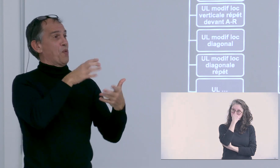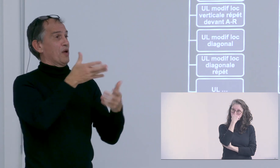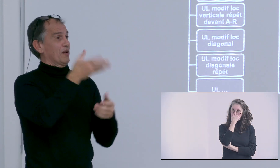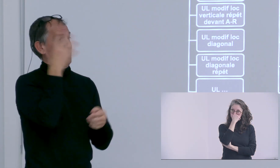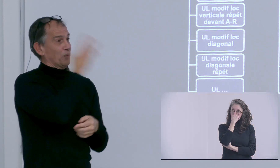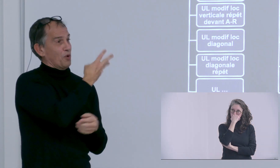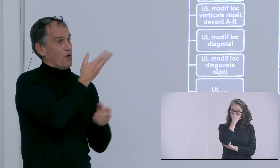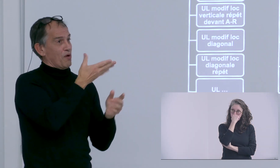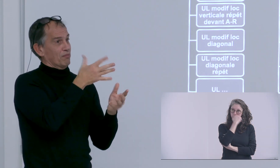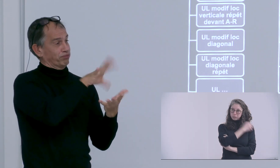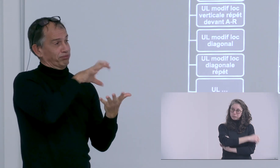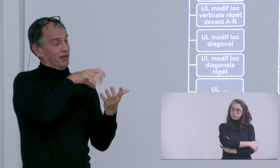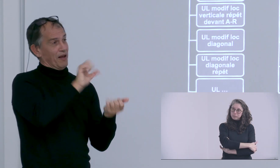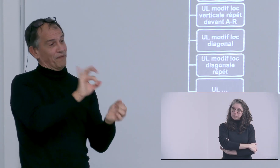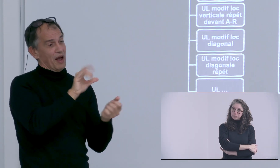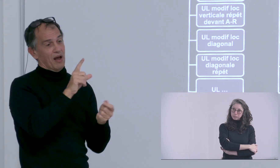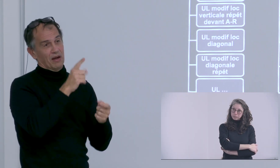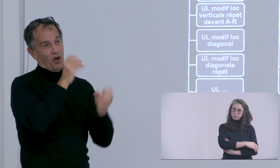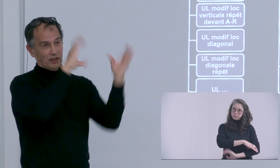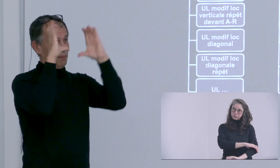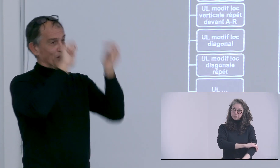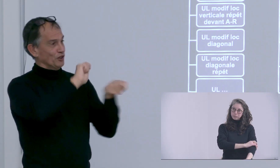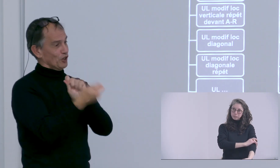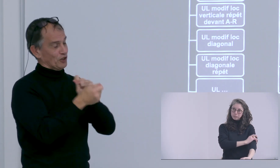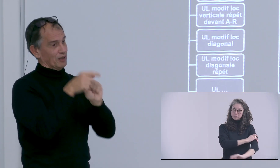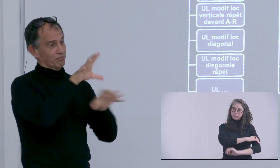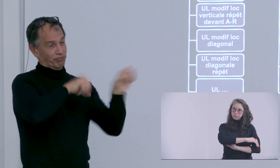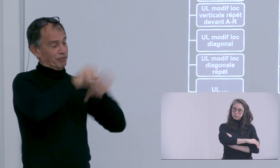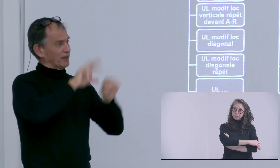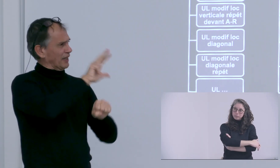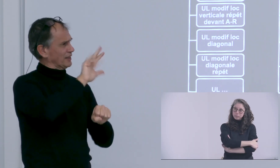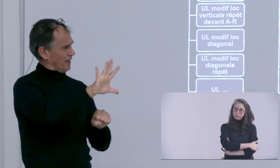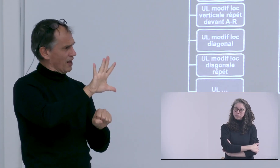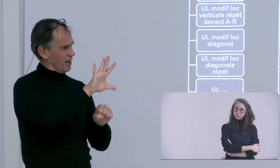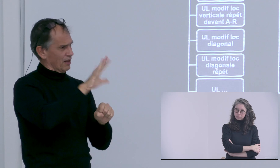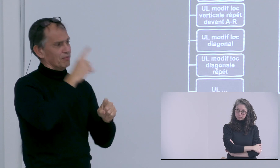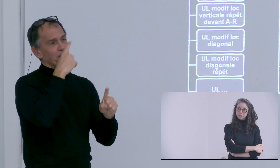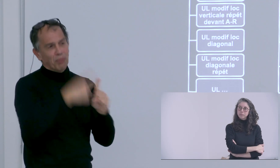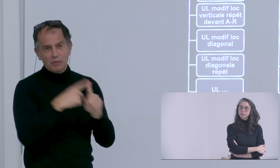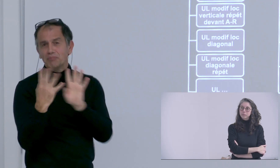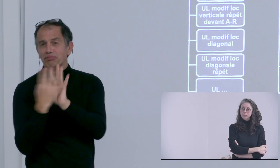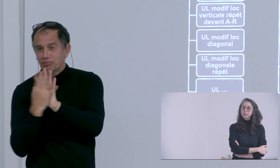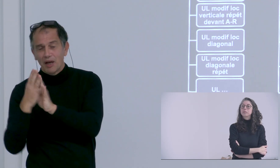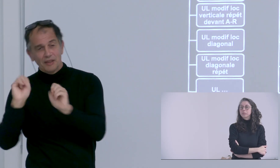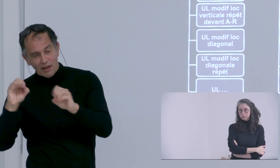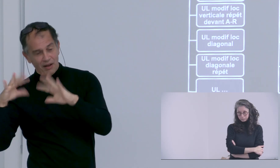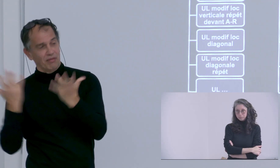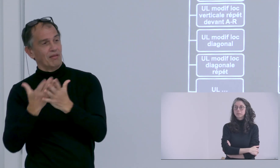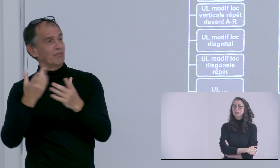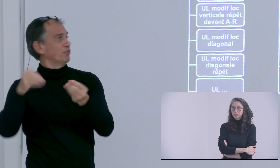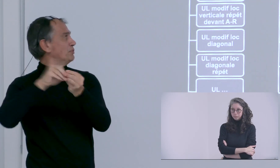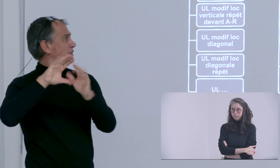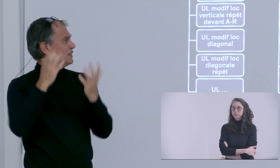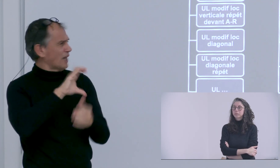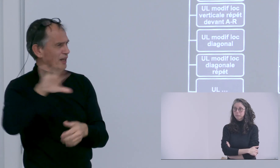alors vous êtes concentré sur le corpus de Bruno Moncel sur la notion de changer et